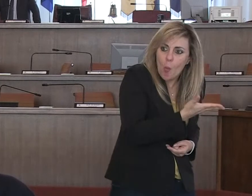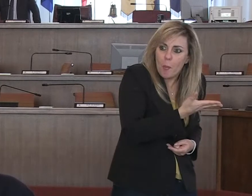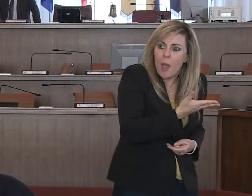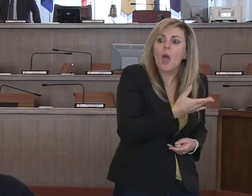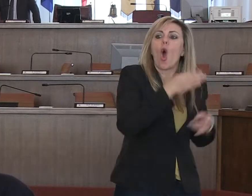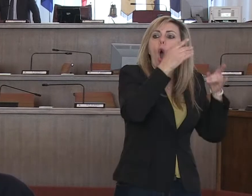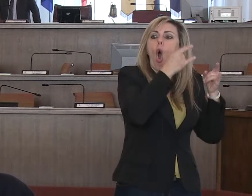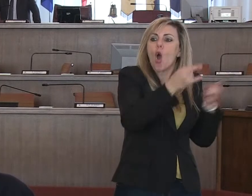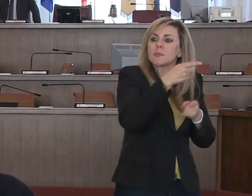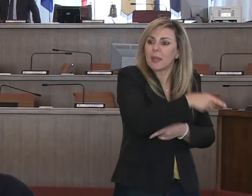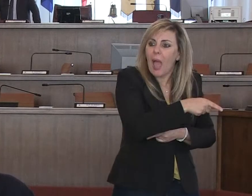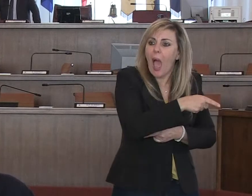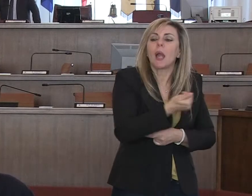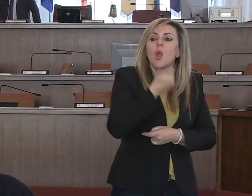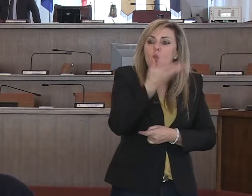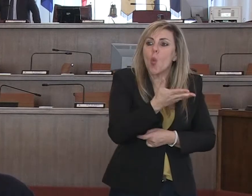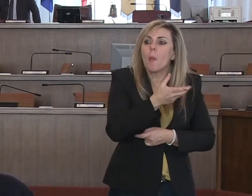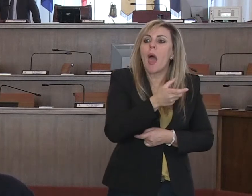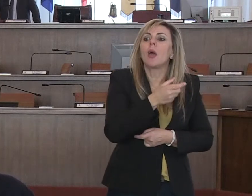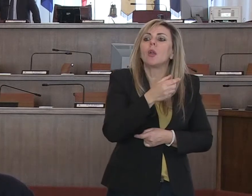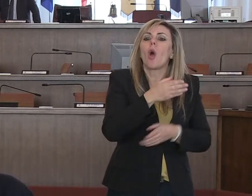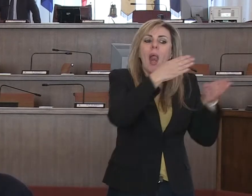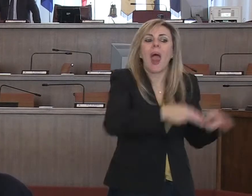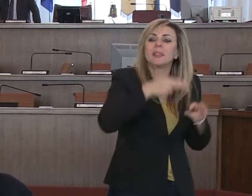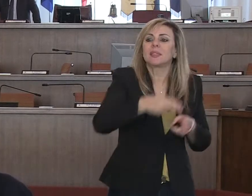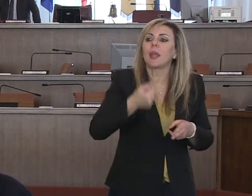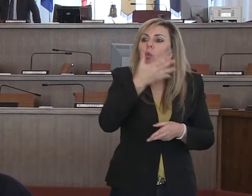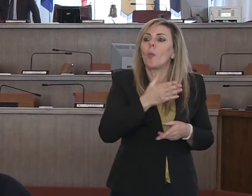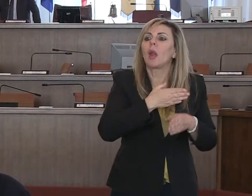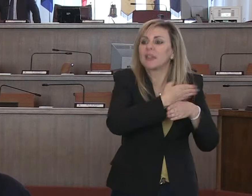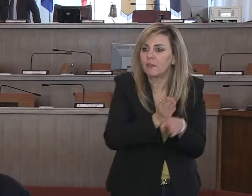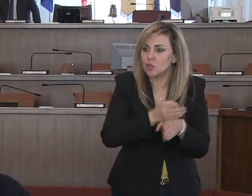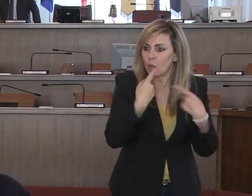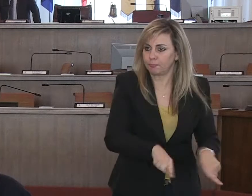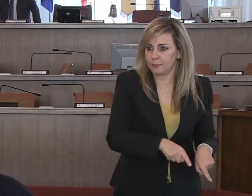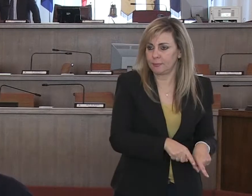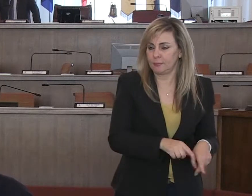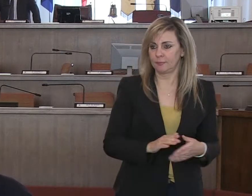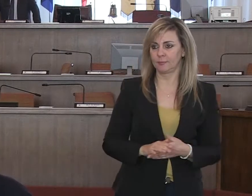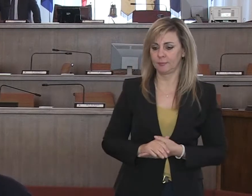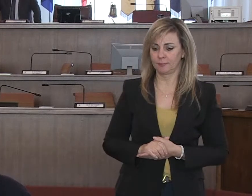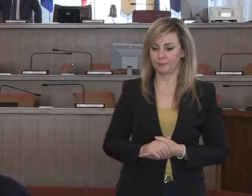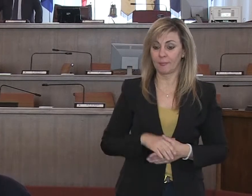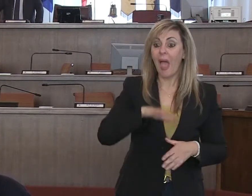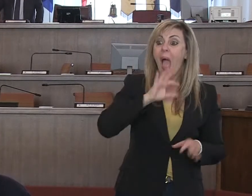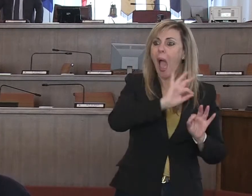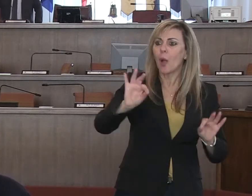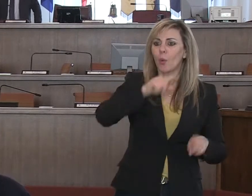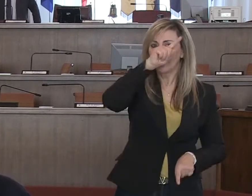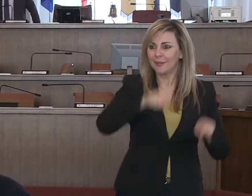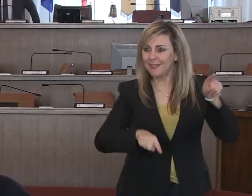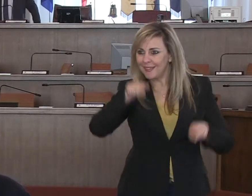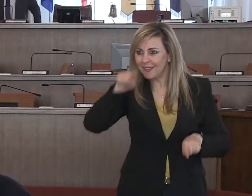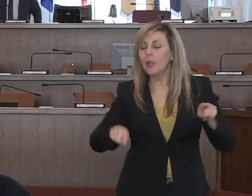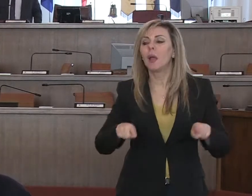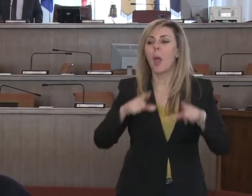ospedalieri e in base al numero di letti attivati. Finora sono state distribuite, per esempio, soltanto per quanto riguarda le mascherine